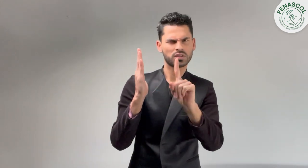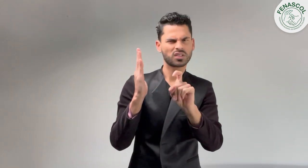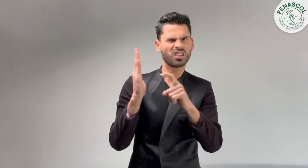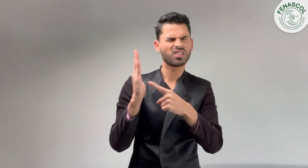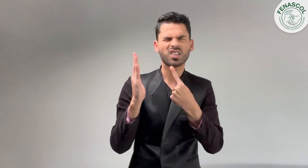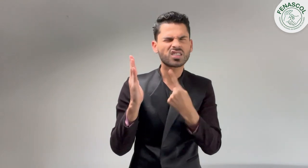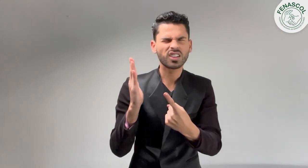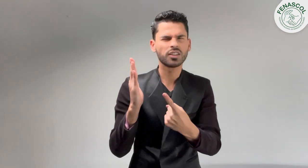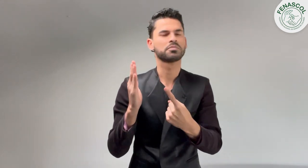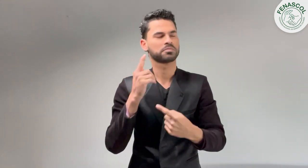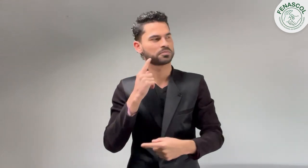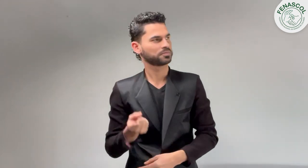la número 6, veamos,